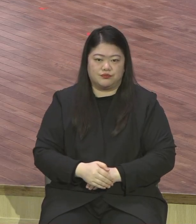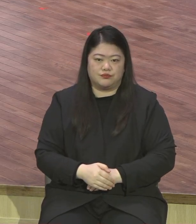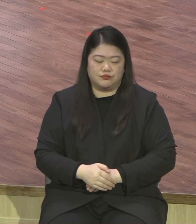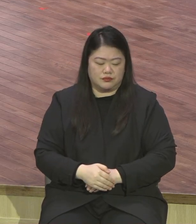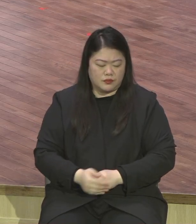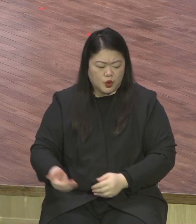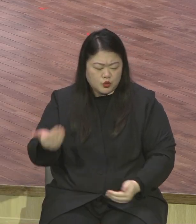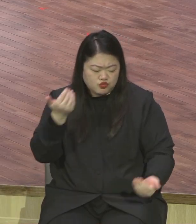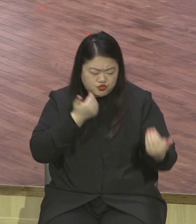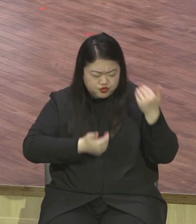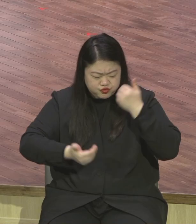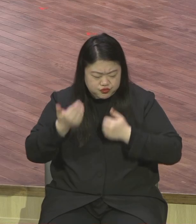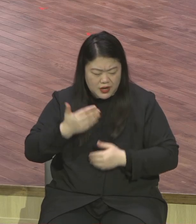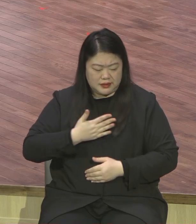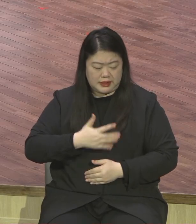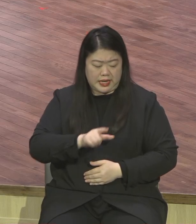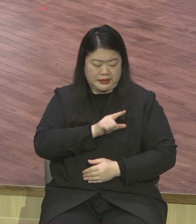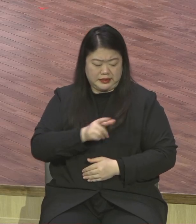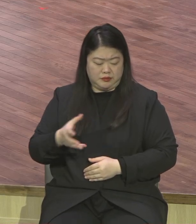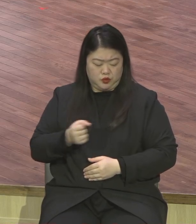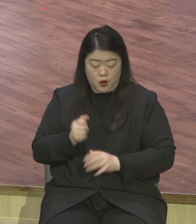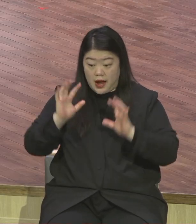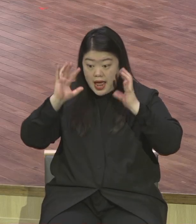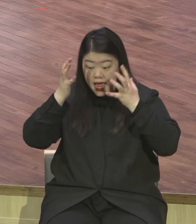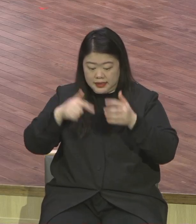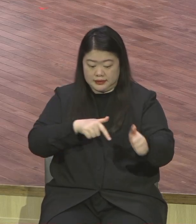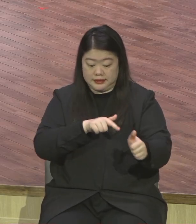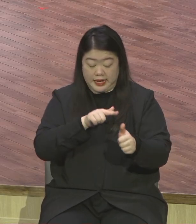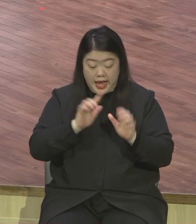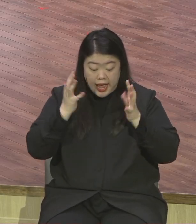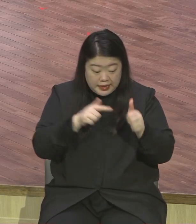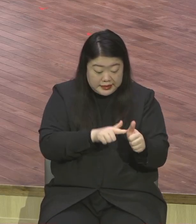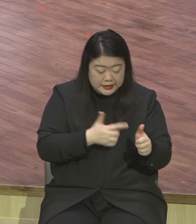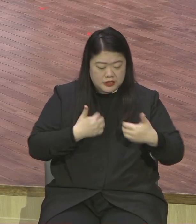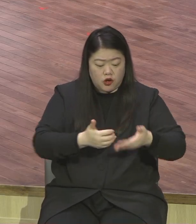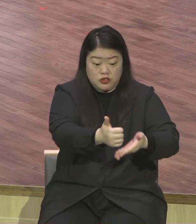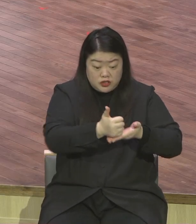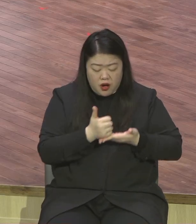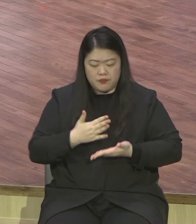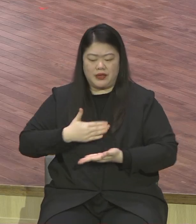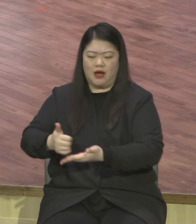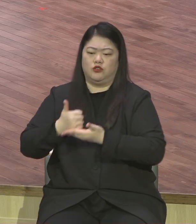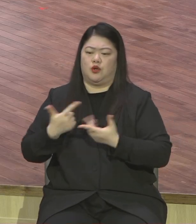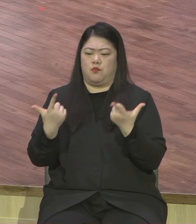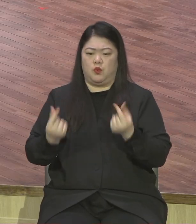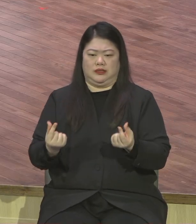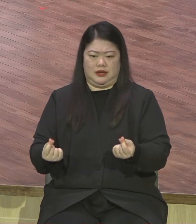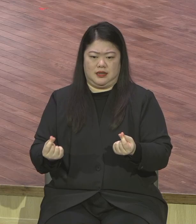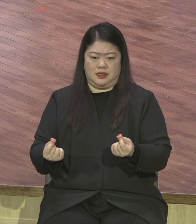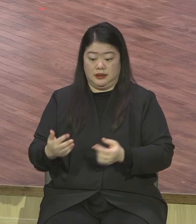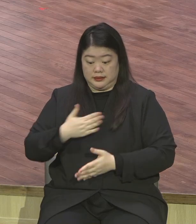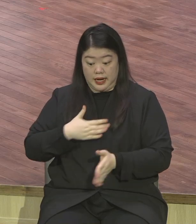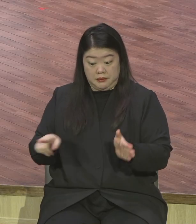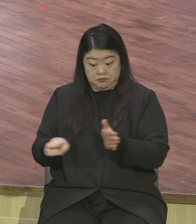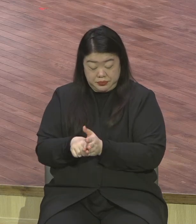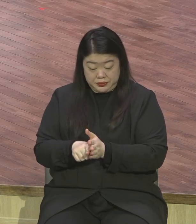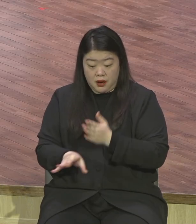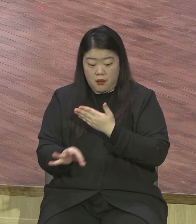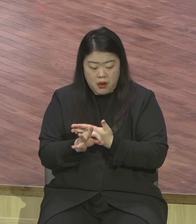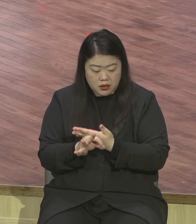이런 어린아이 하나를 영접하면 곧 나를 영접하미니 누구든지 나를 믿는 이 작은 자 중 하나를 실종하게